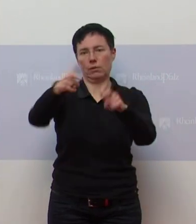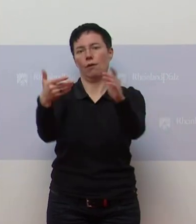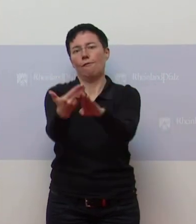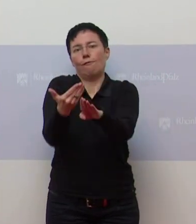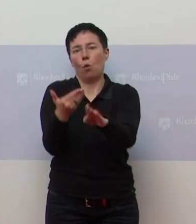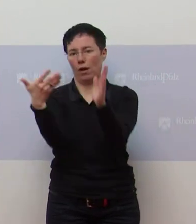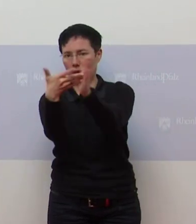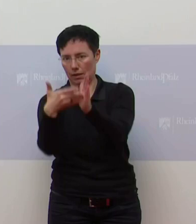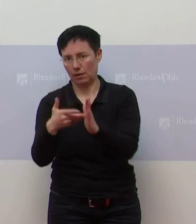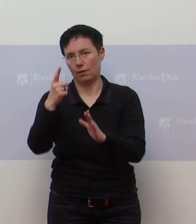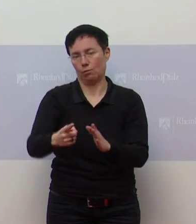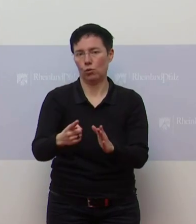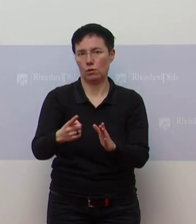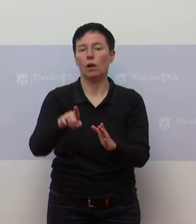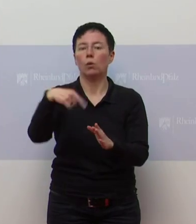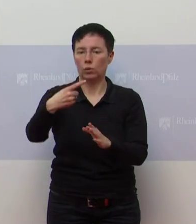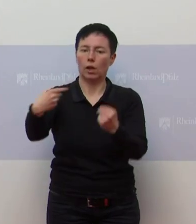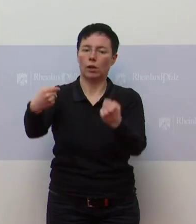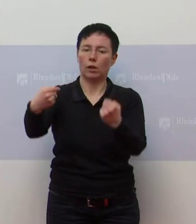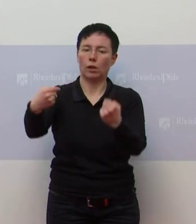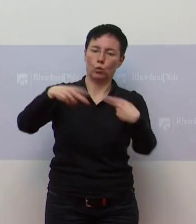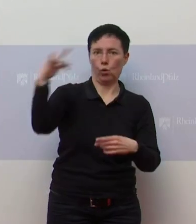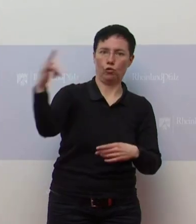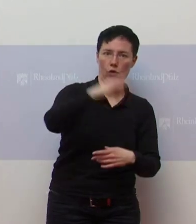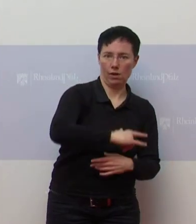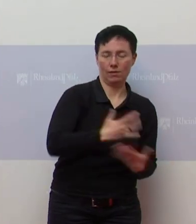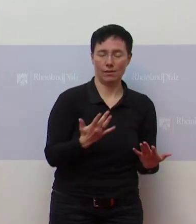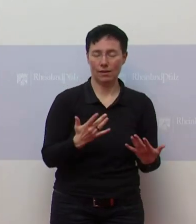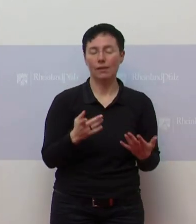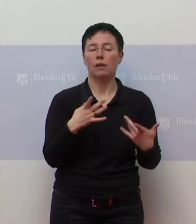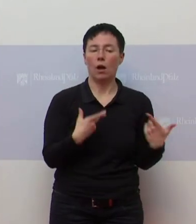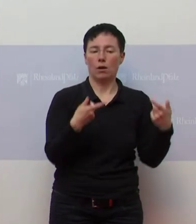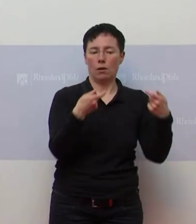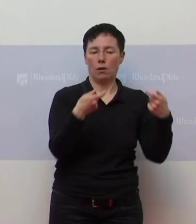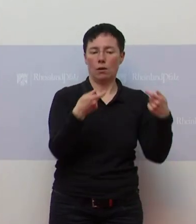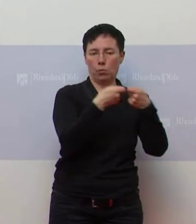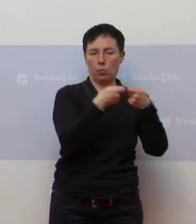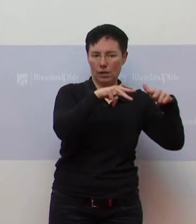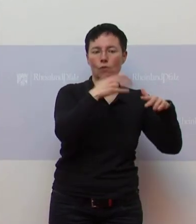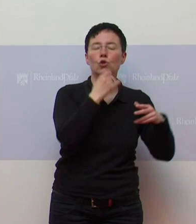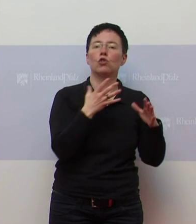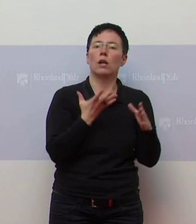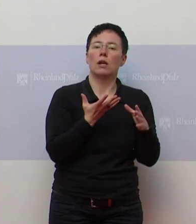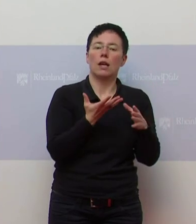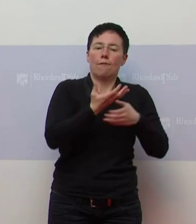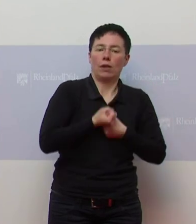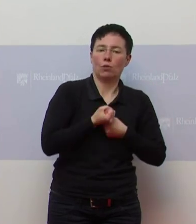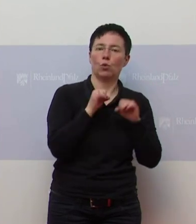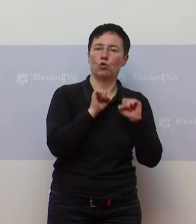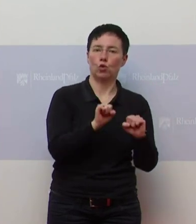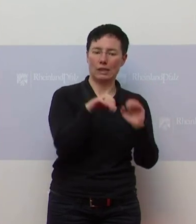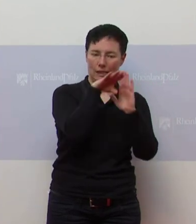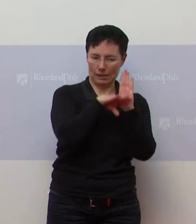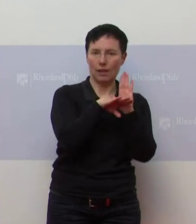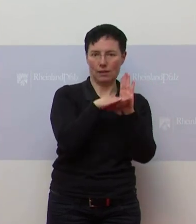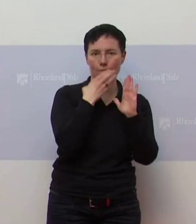dann auch getestet werden, bevor sie dann in Deutschland wieder testen. Dazu wird der Bund das Infektionsgesetz auch entsprechend ändern und ist